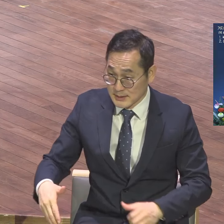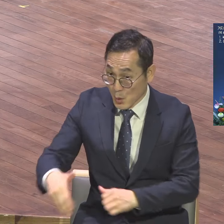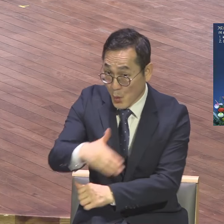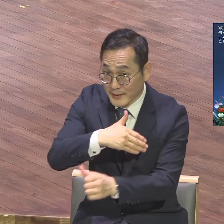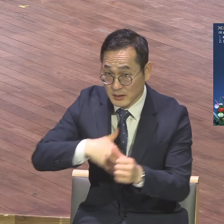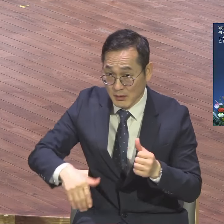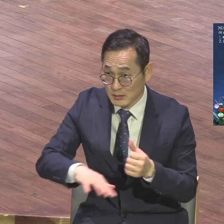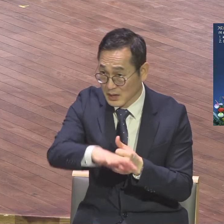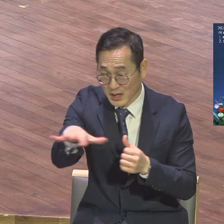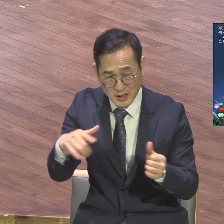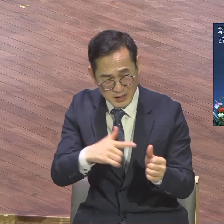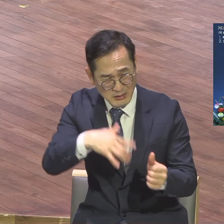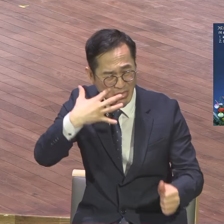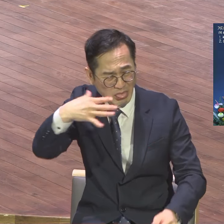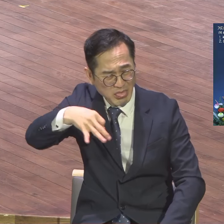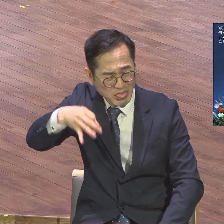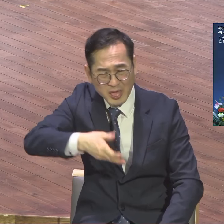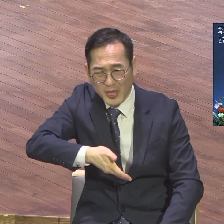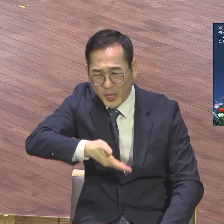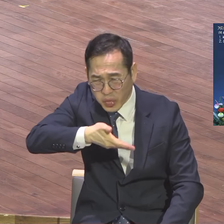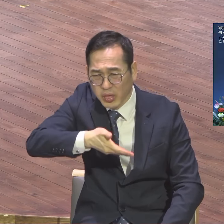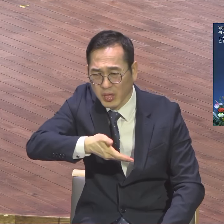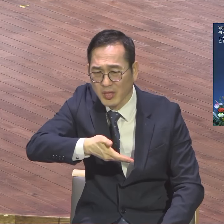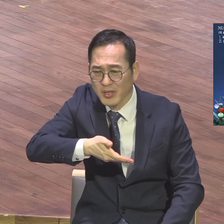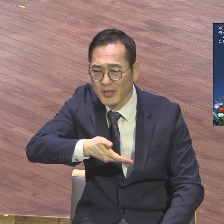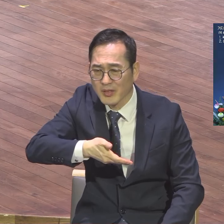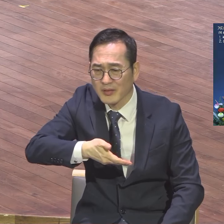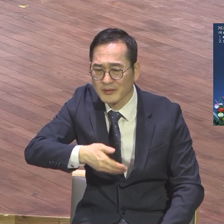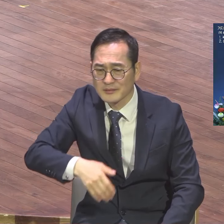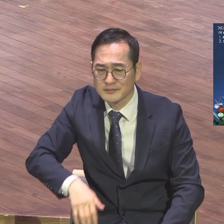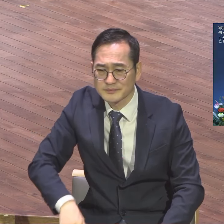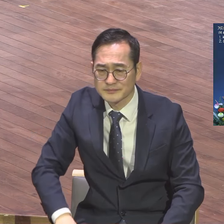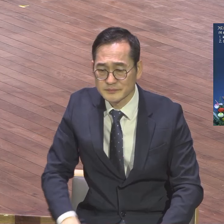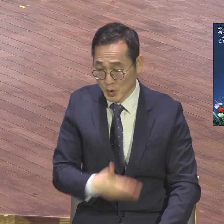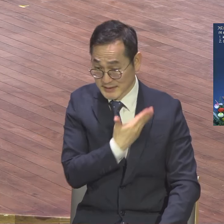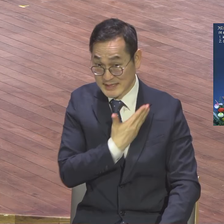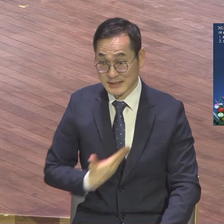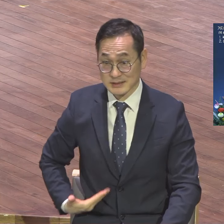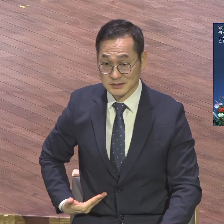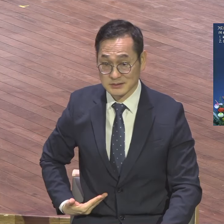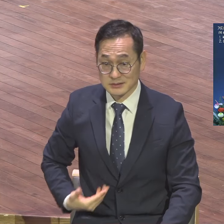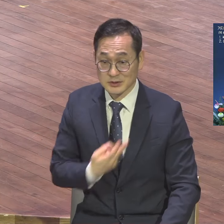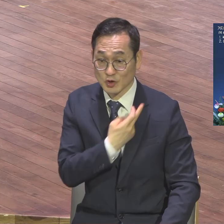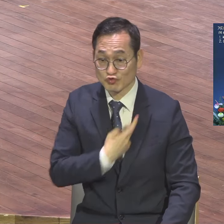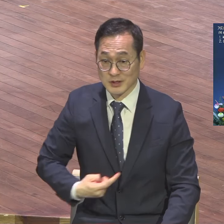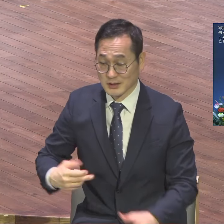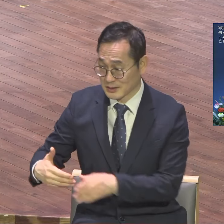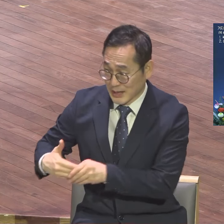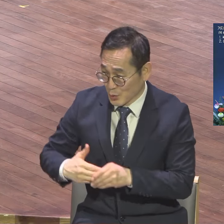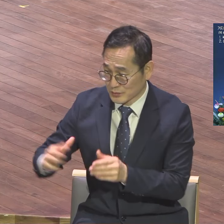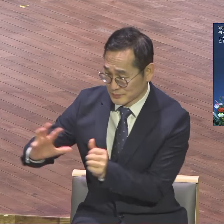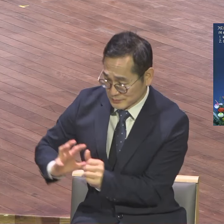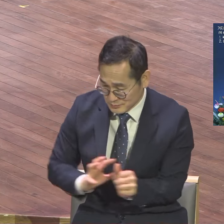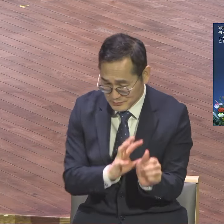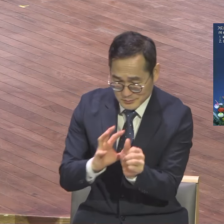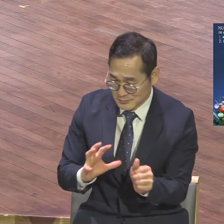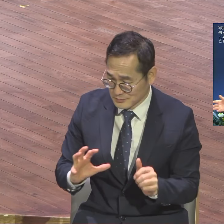그런 상황입니다 그리고 또 보세요 따라다니는 제자들 보세요 데려오다니는 제자들이란 게 모습이 어떤